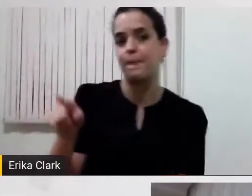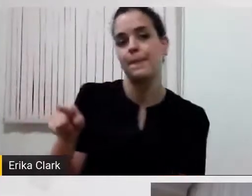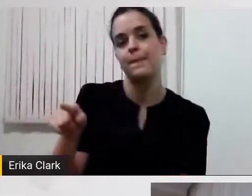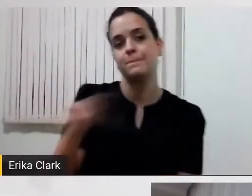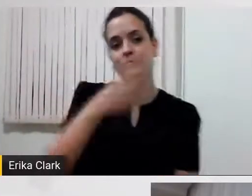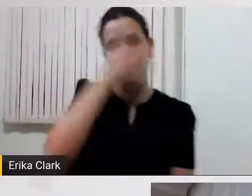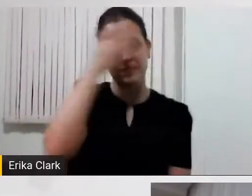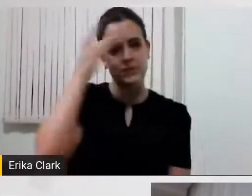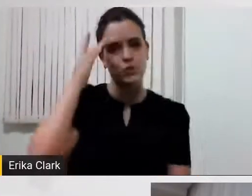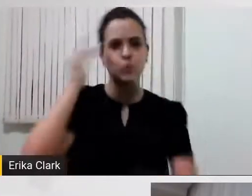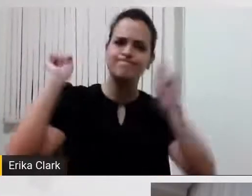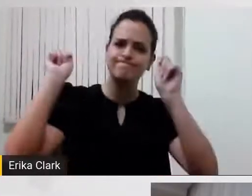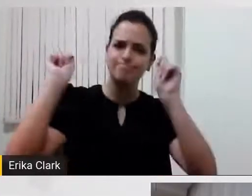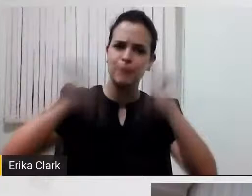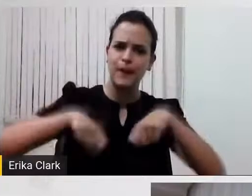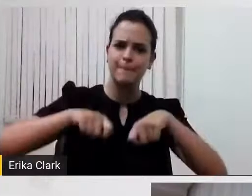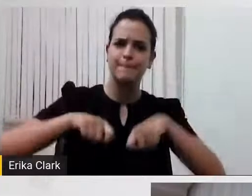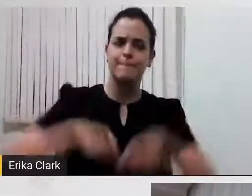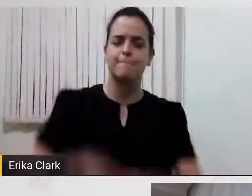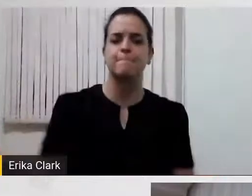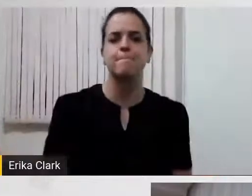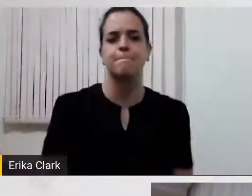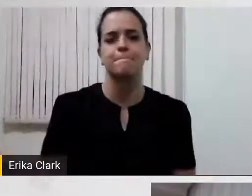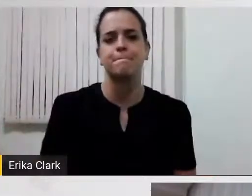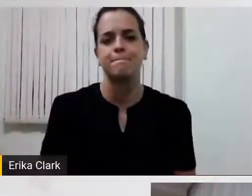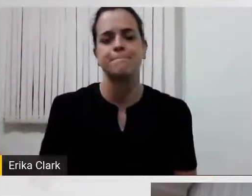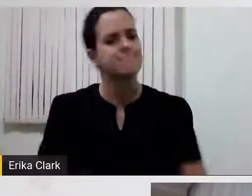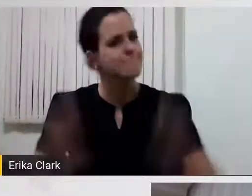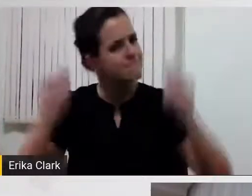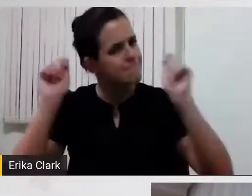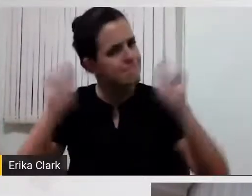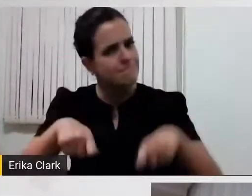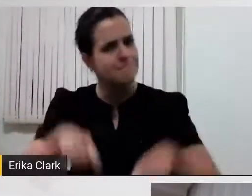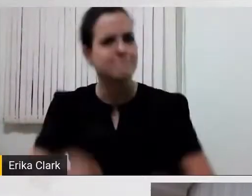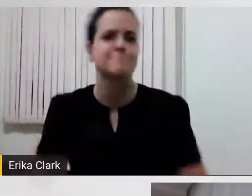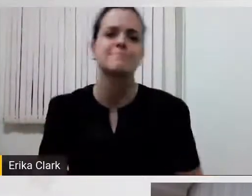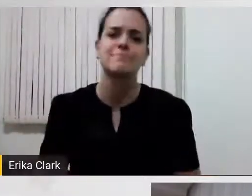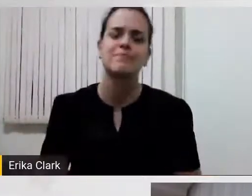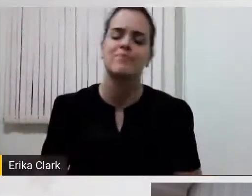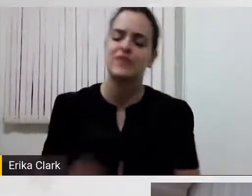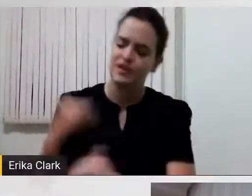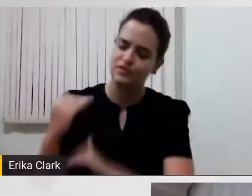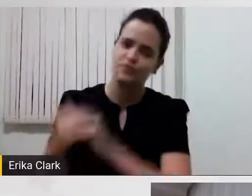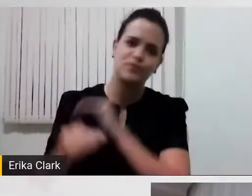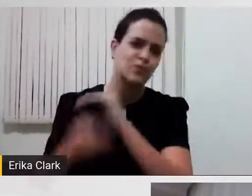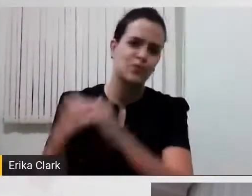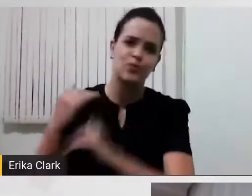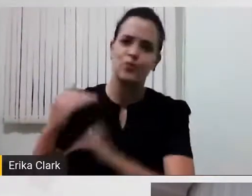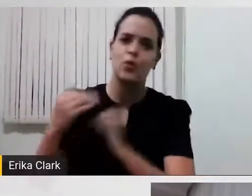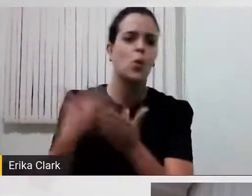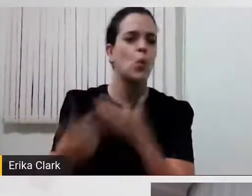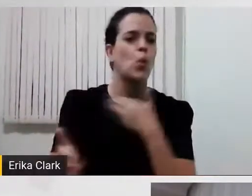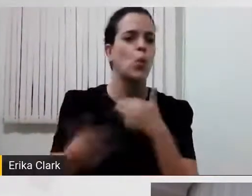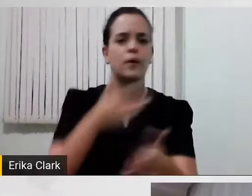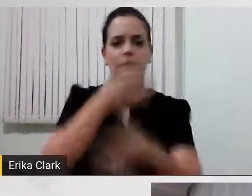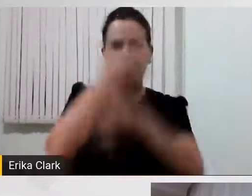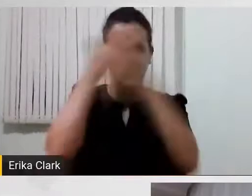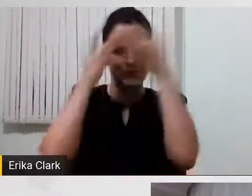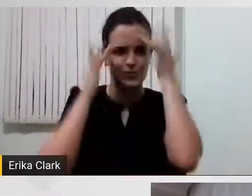possibilidade, são evolutivos como qualquer um, todos